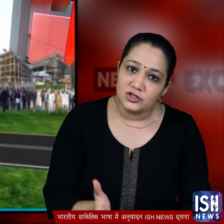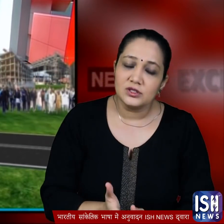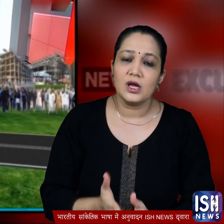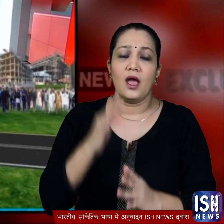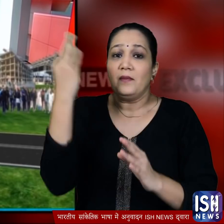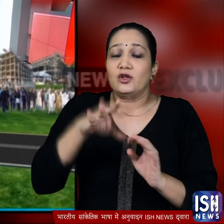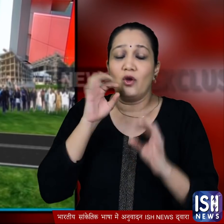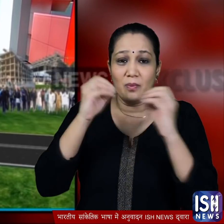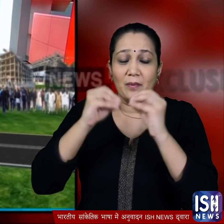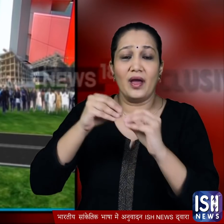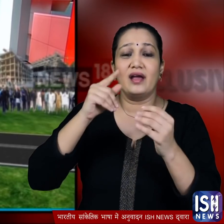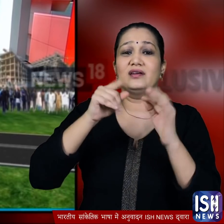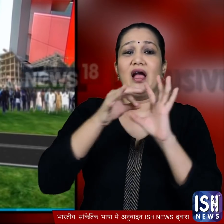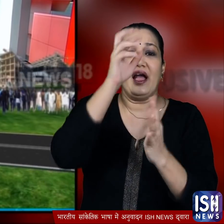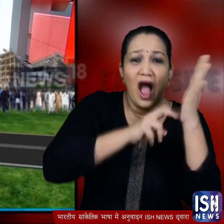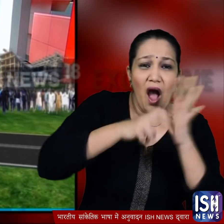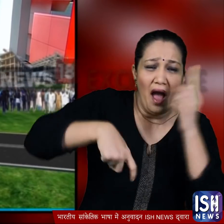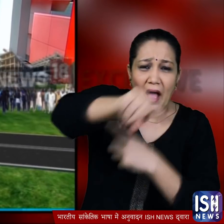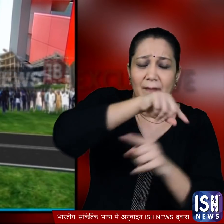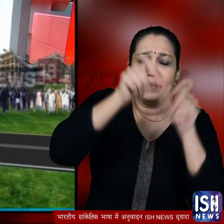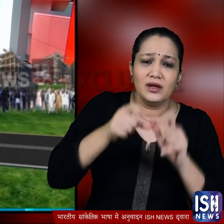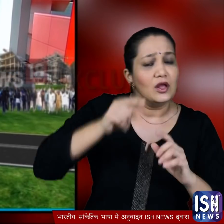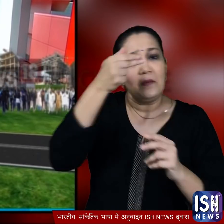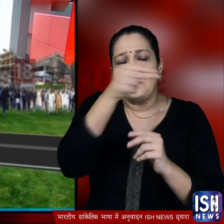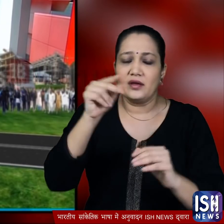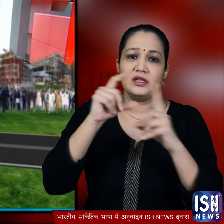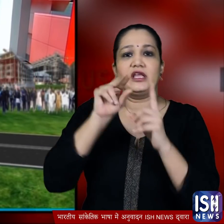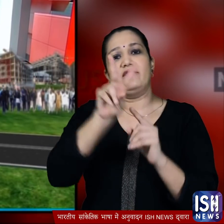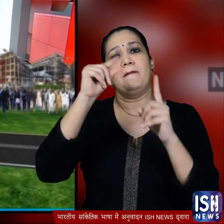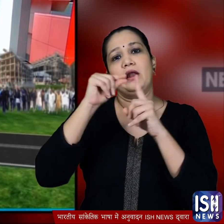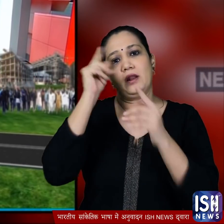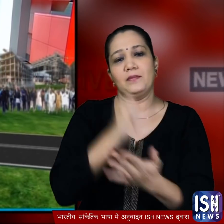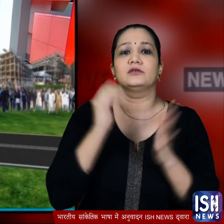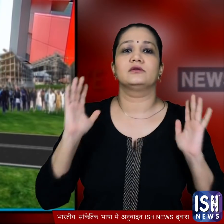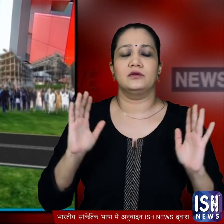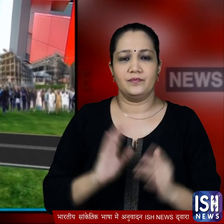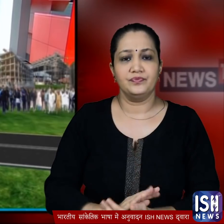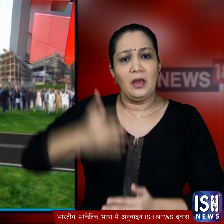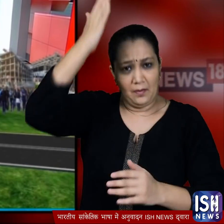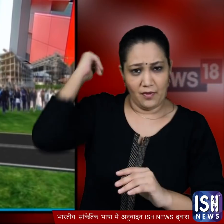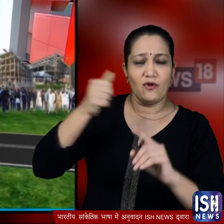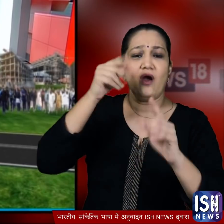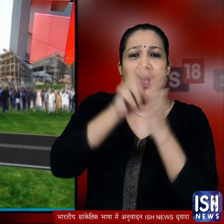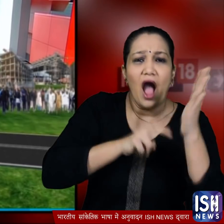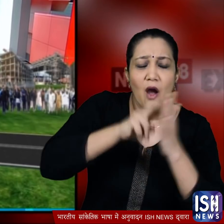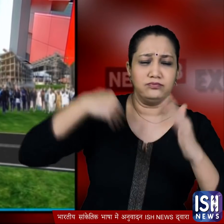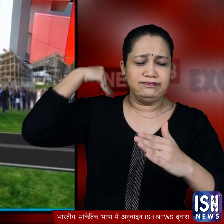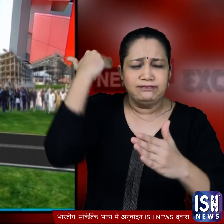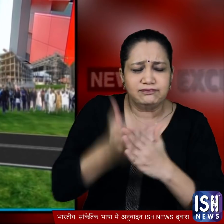है जबकि नवी मुंबई पहुँचे क्रिती समिती के लोगों की मांग है कि एरपोर्ट का नाम डीबी पार्टिल के नाम पर रखा जाए जिन्होंने इलाके के किसानों के लिए लंबे वक्त तक